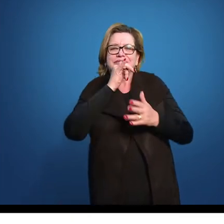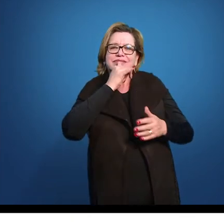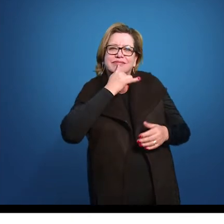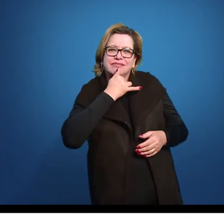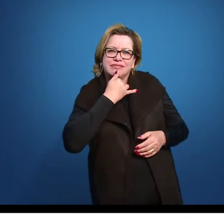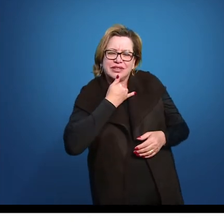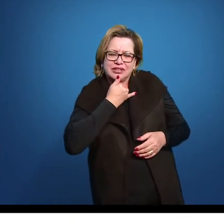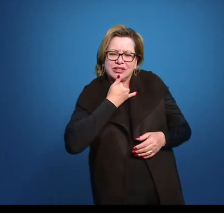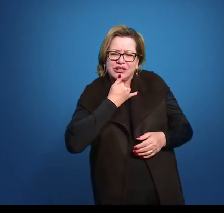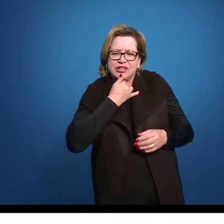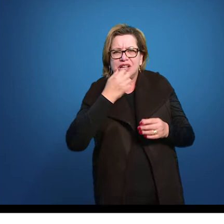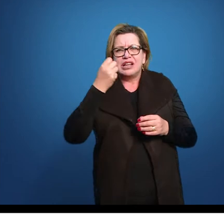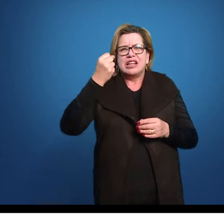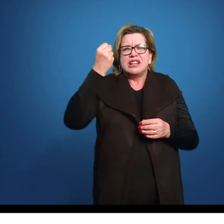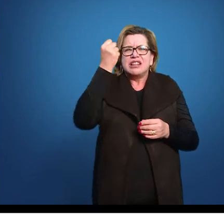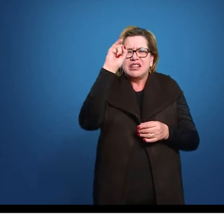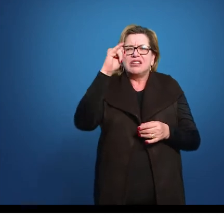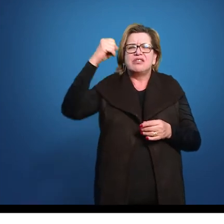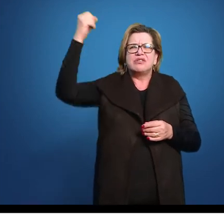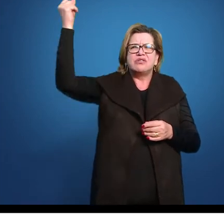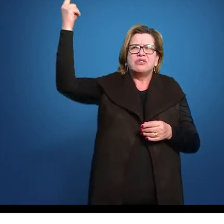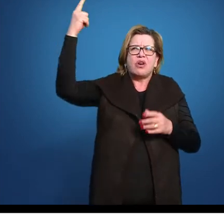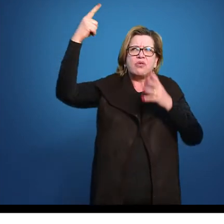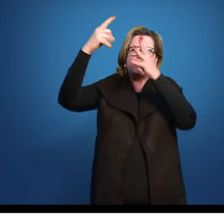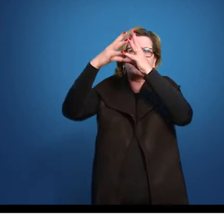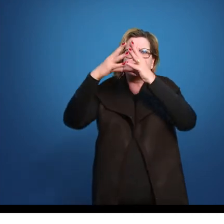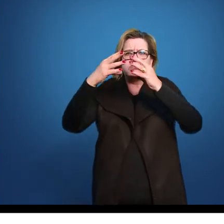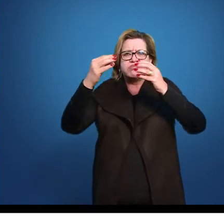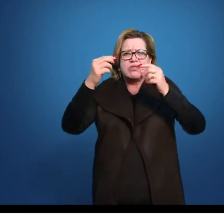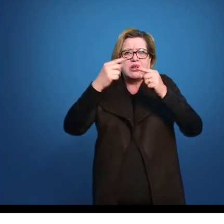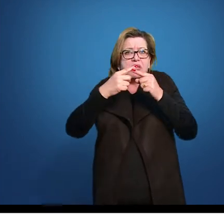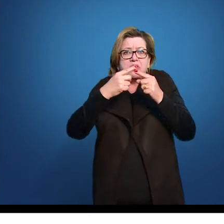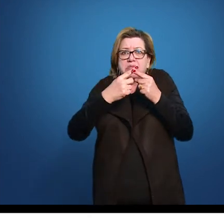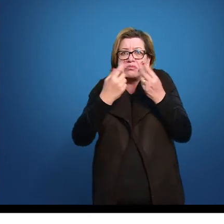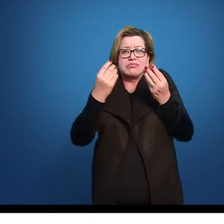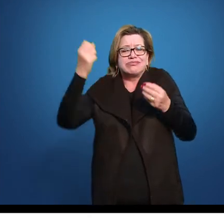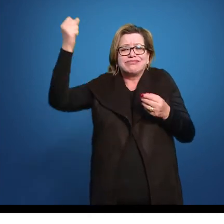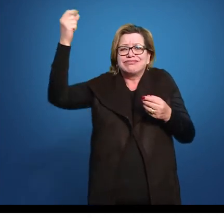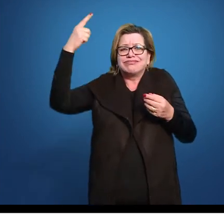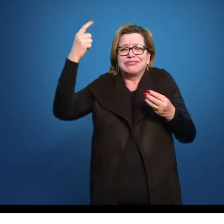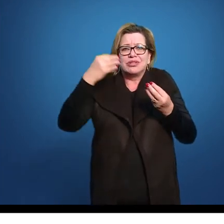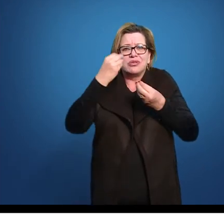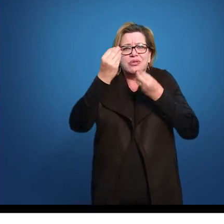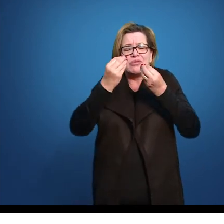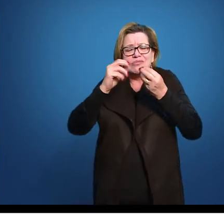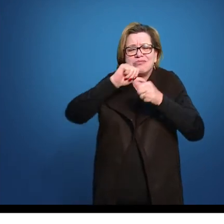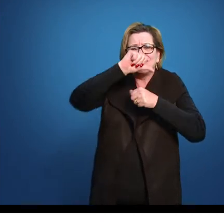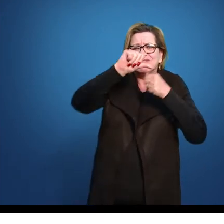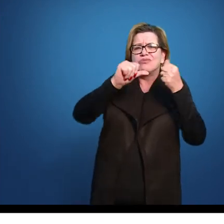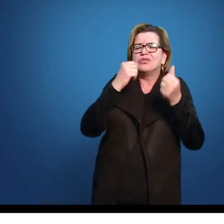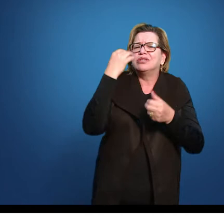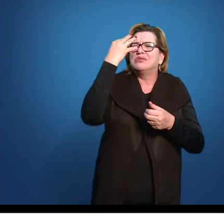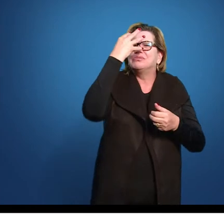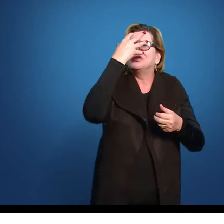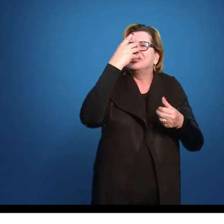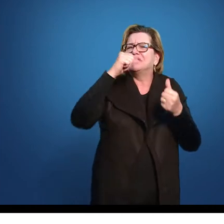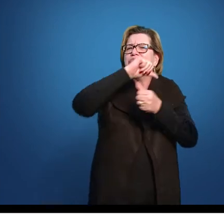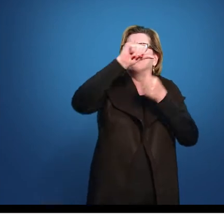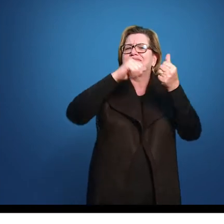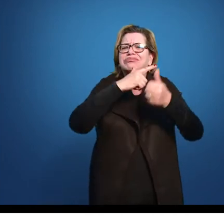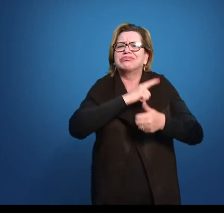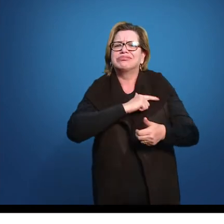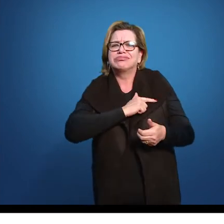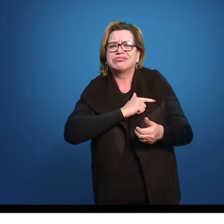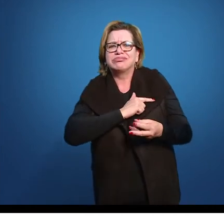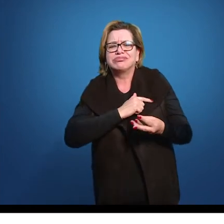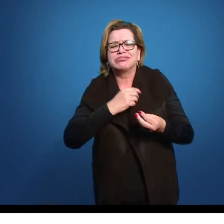Se formosa a luz é, por que não dura? Como a beleza sim se transfigura Como o gosto da pena sim